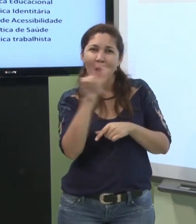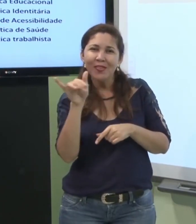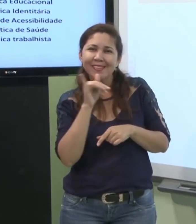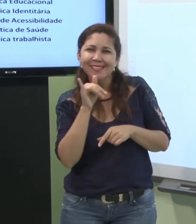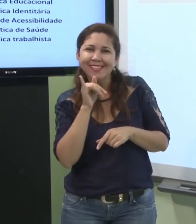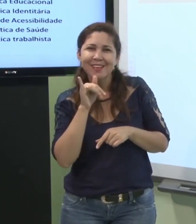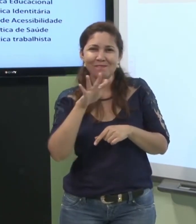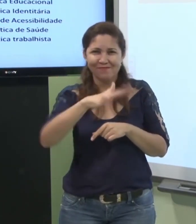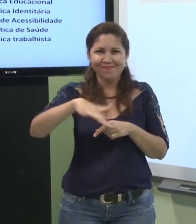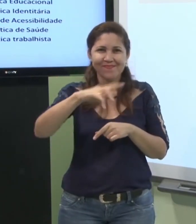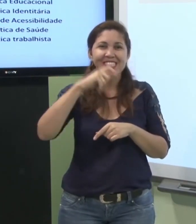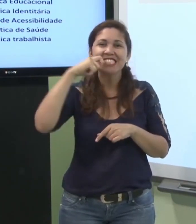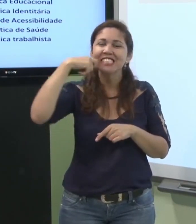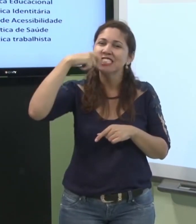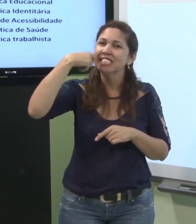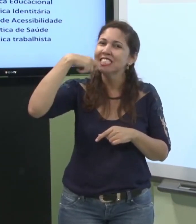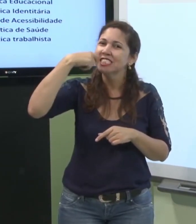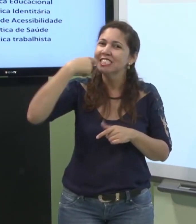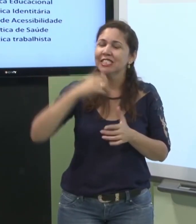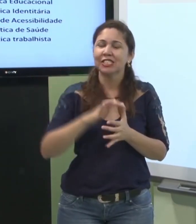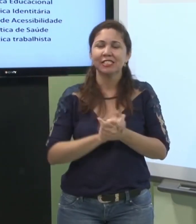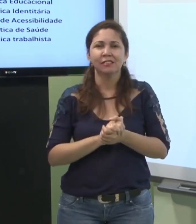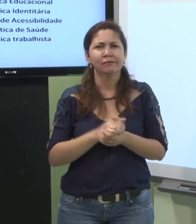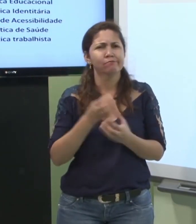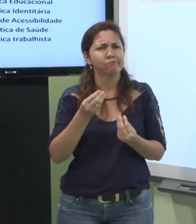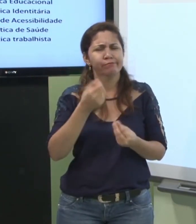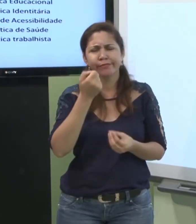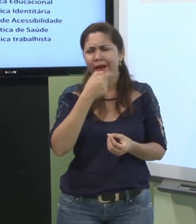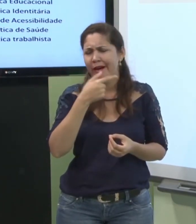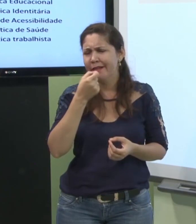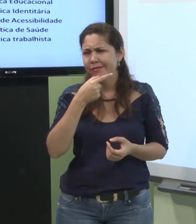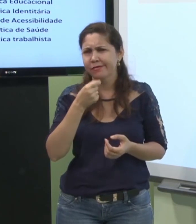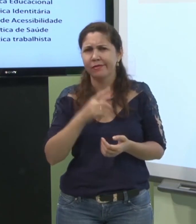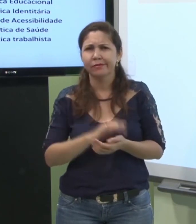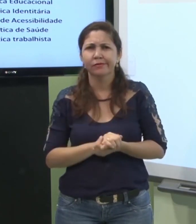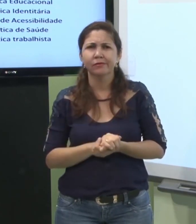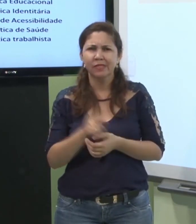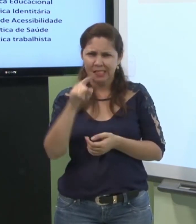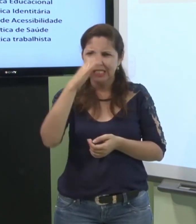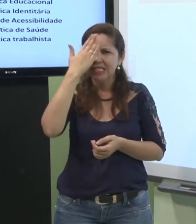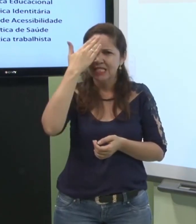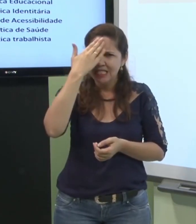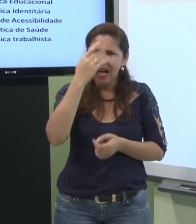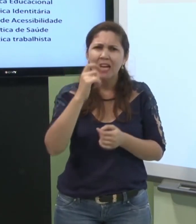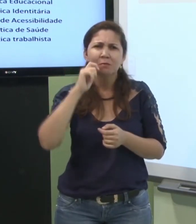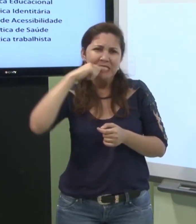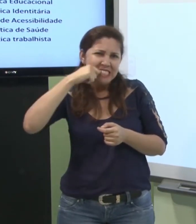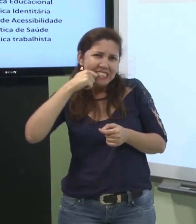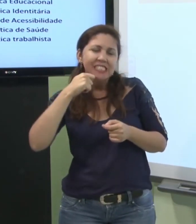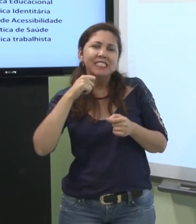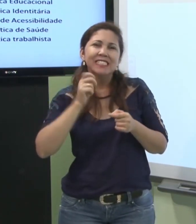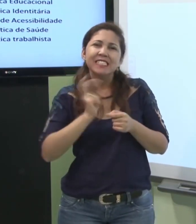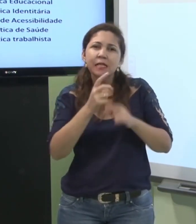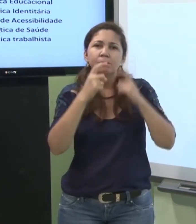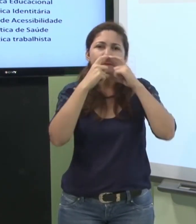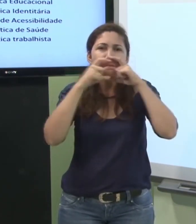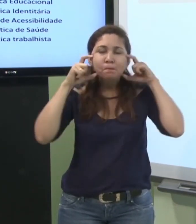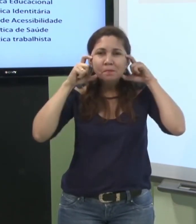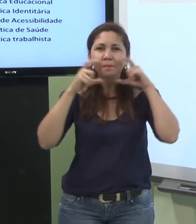outro exemplo dentista é muito engraçado você sabe que o dentista sempre utiliza